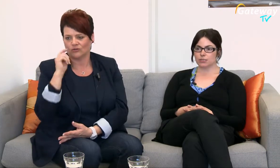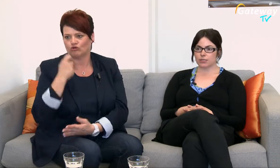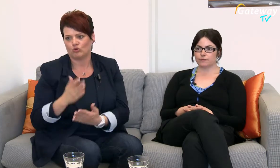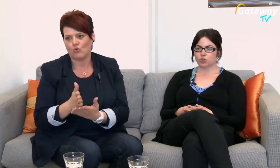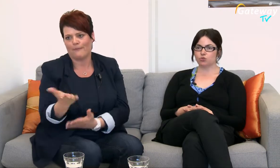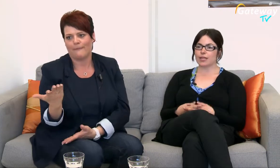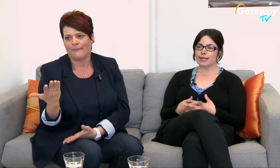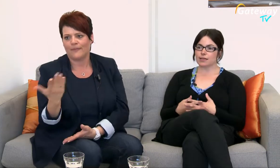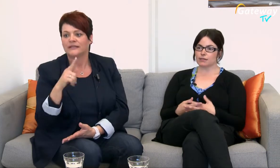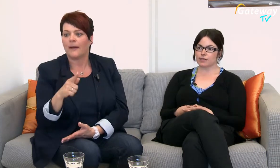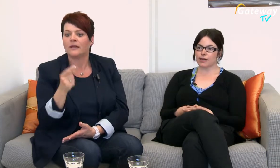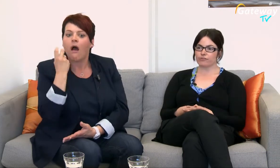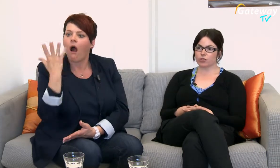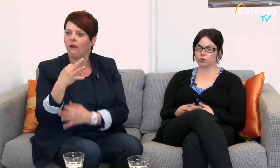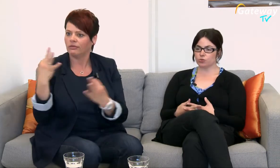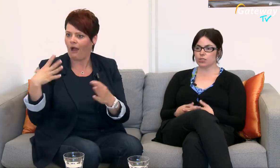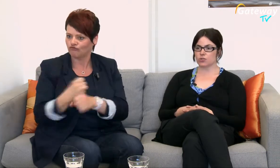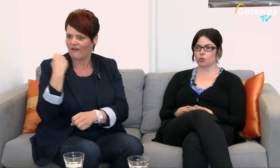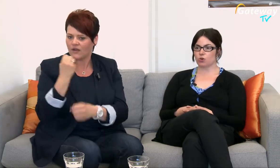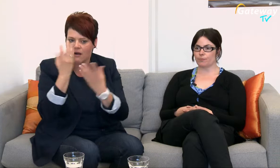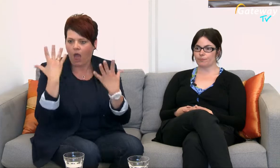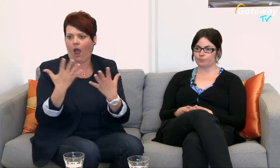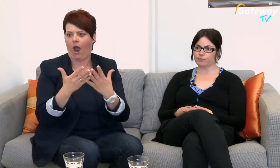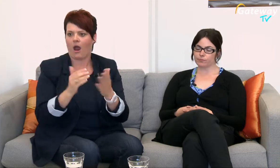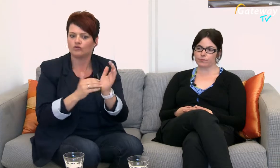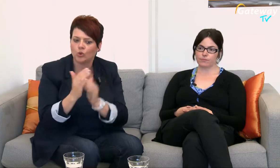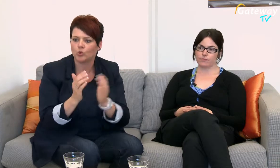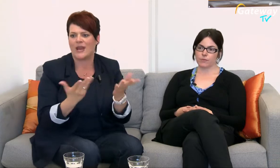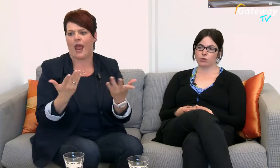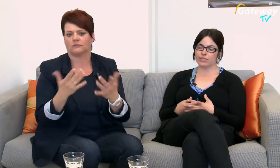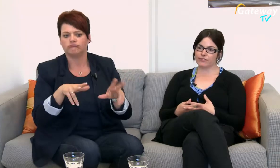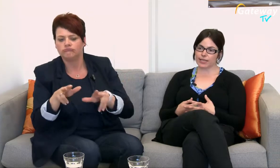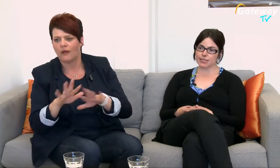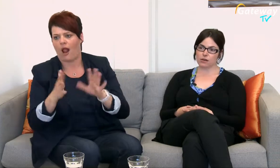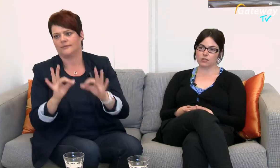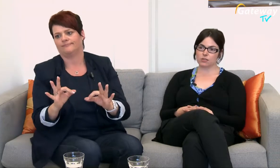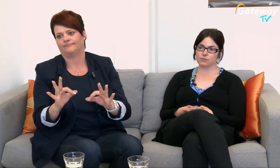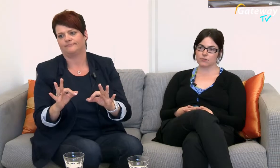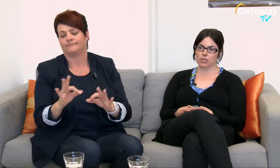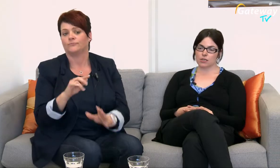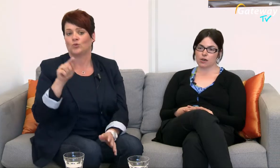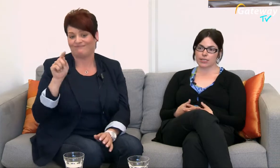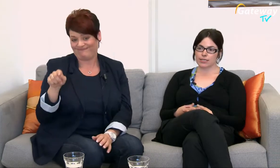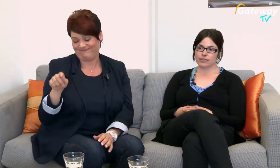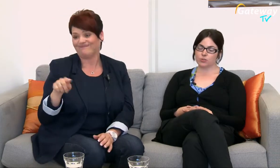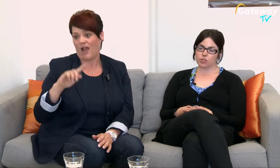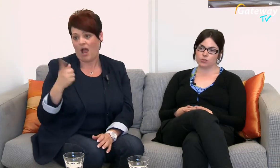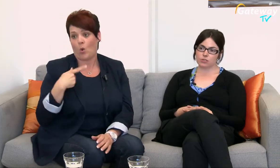den Studienalltag einfach strukturiert zu bekommen Und hier werde ich auch, auch intensiv unterstützt